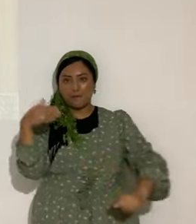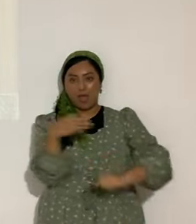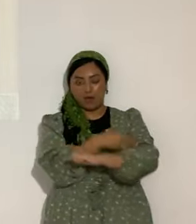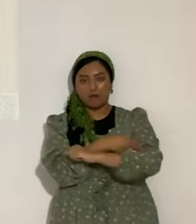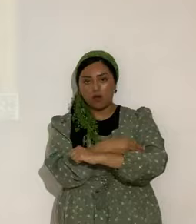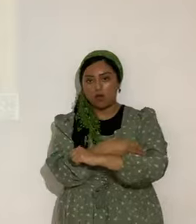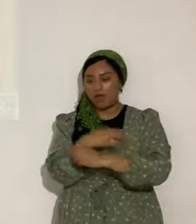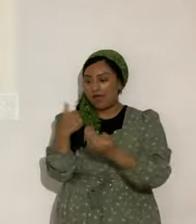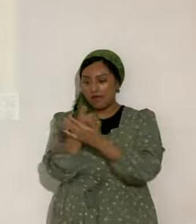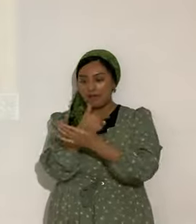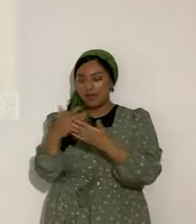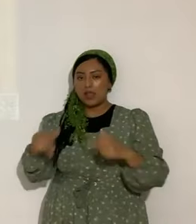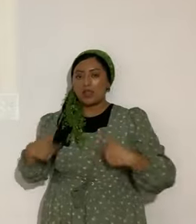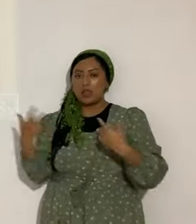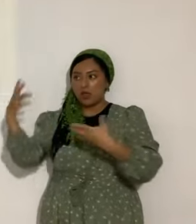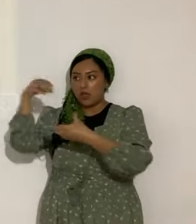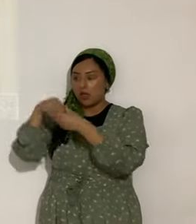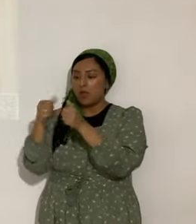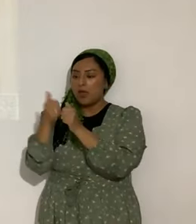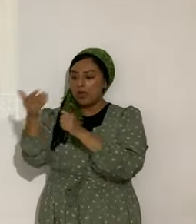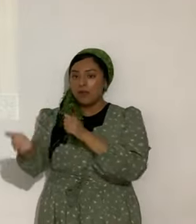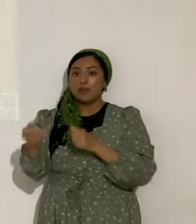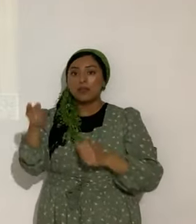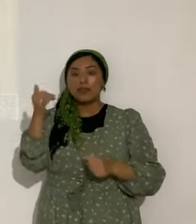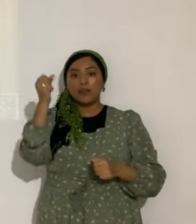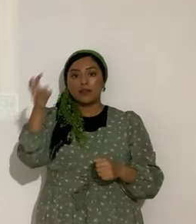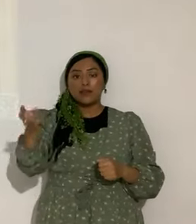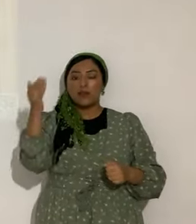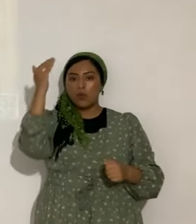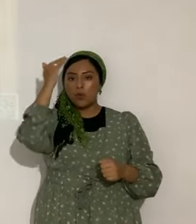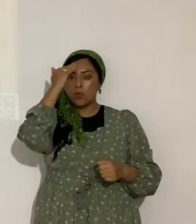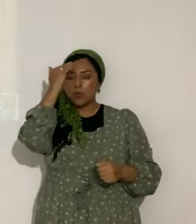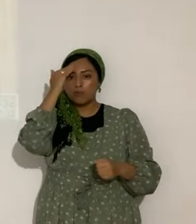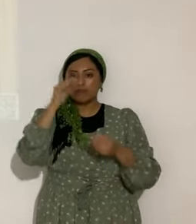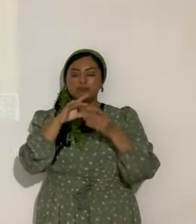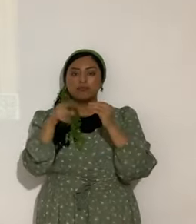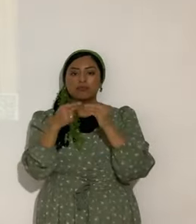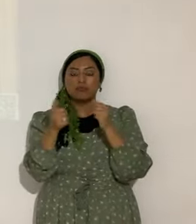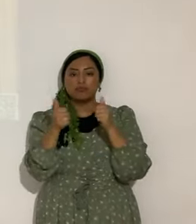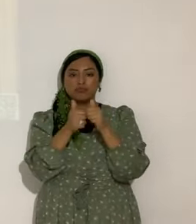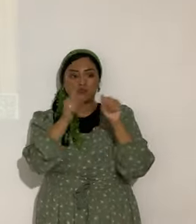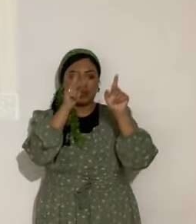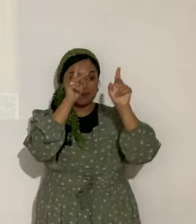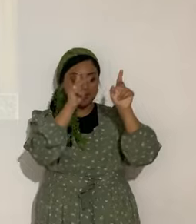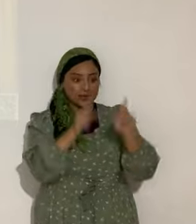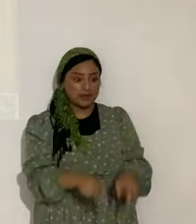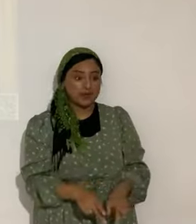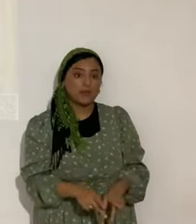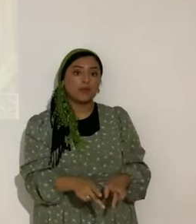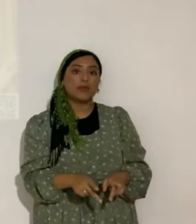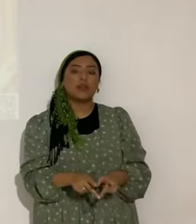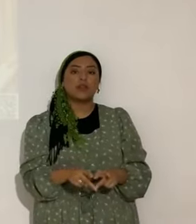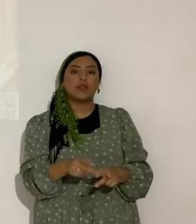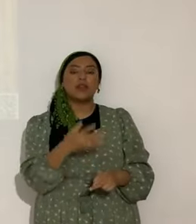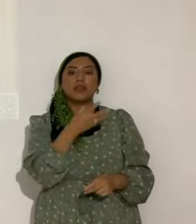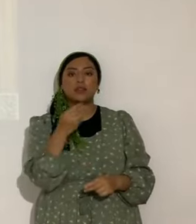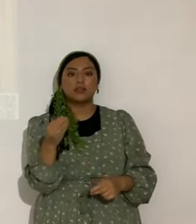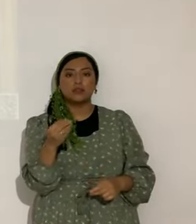Las dimensiones habitan en él. Pero él sabía que estaba tratando con seres humanos. Y como tal. No. No de origen